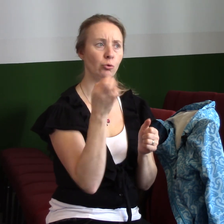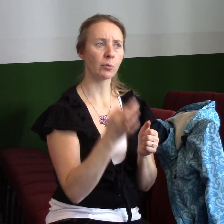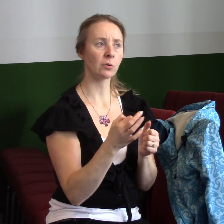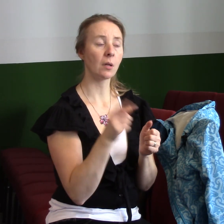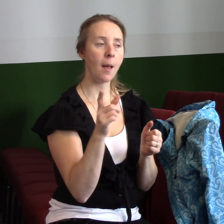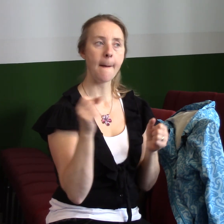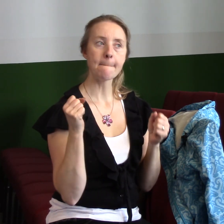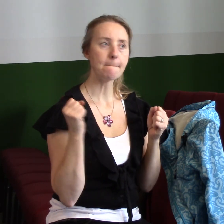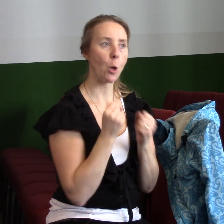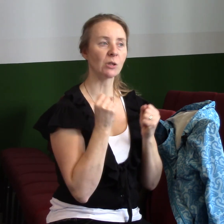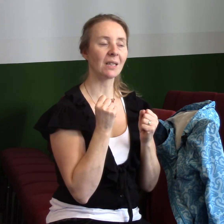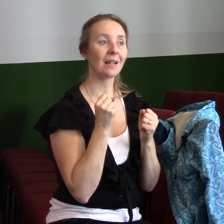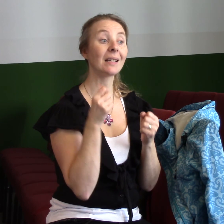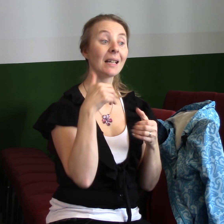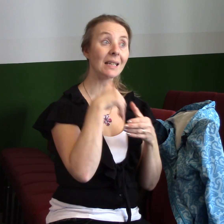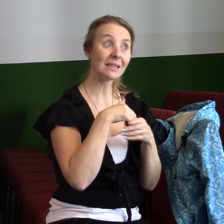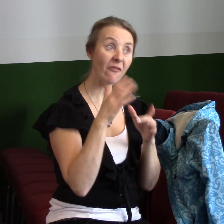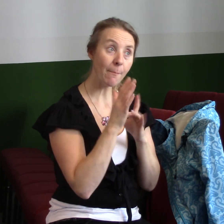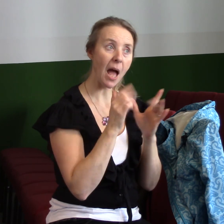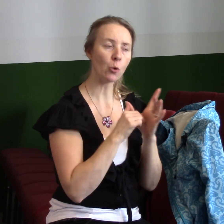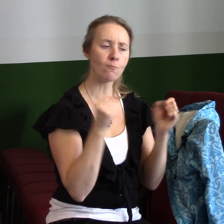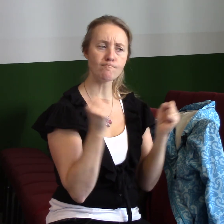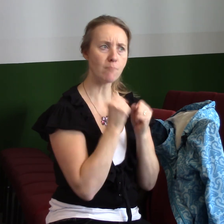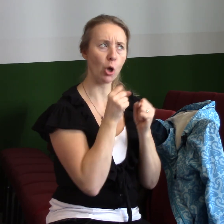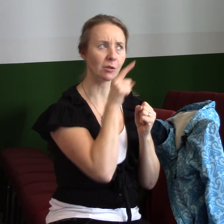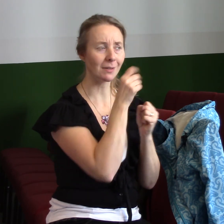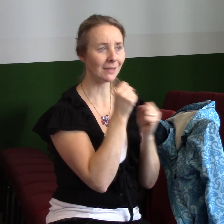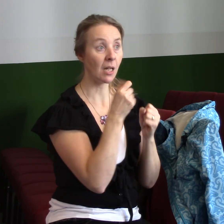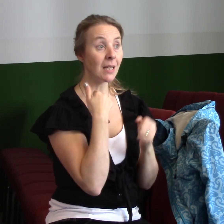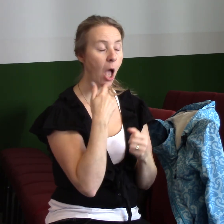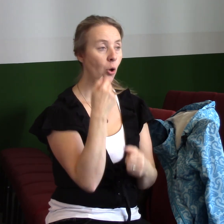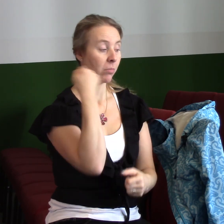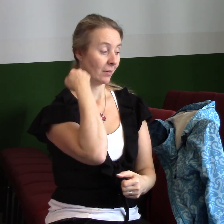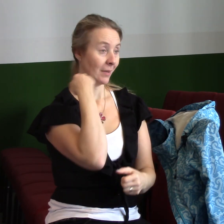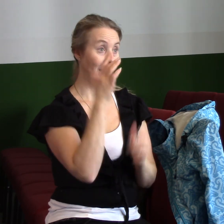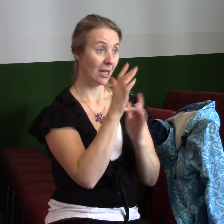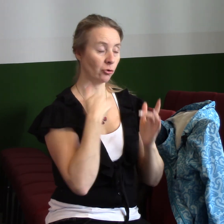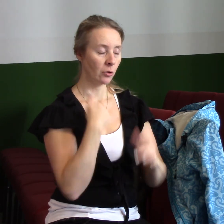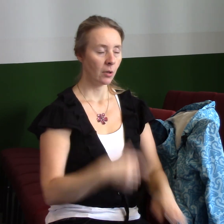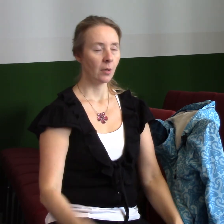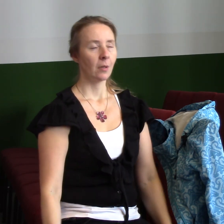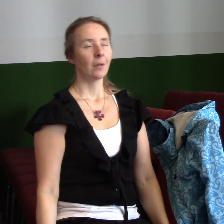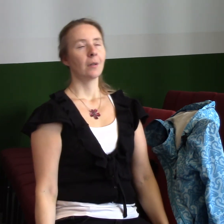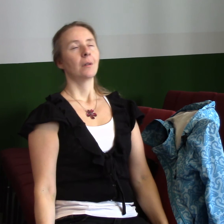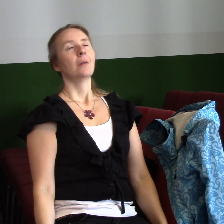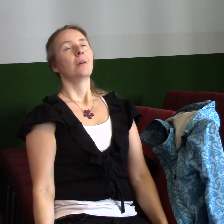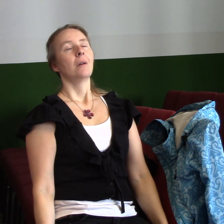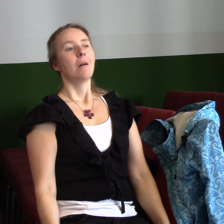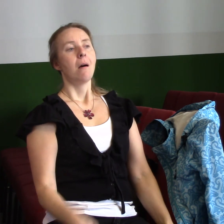se v pánu a v moci jeho síly. Jakoby opřete se o něho samotného a spolehněte se na to, že on má dost moci a